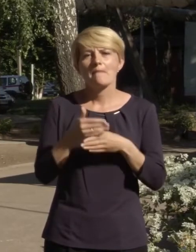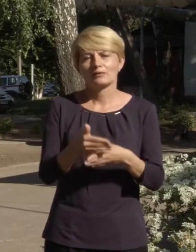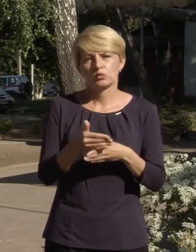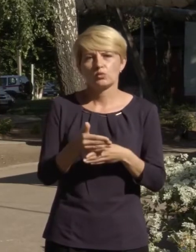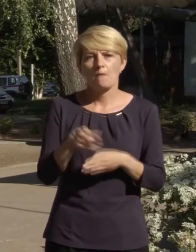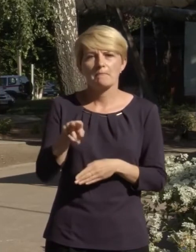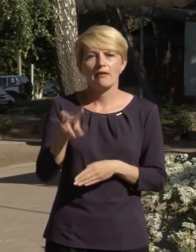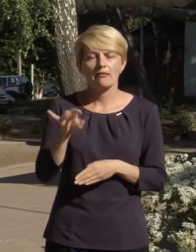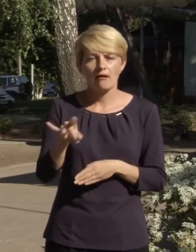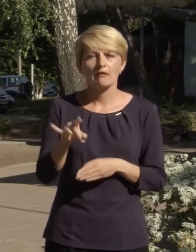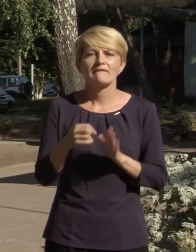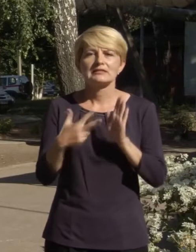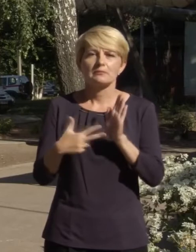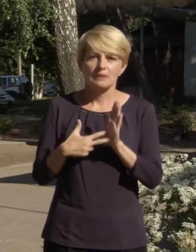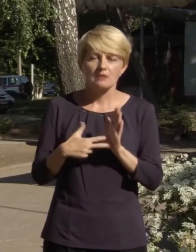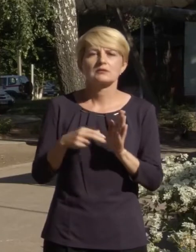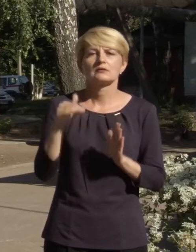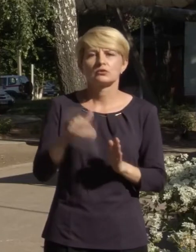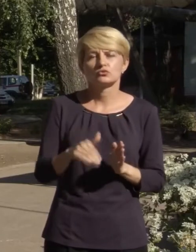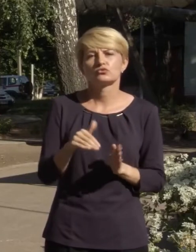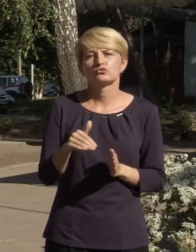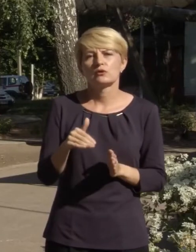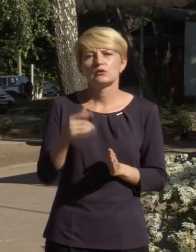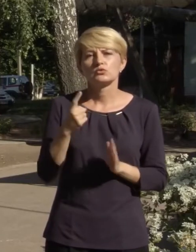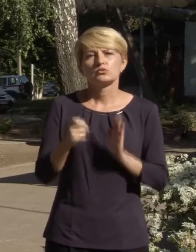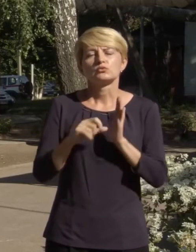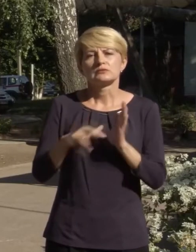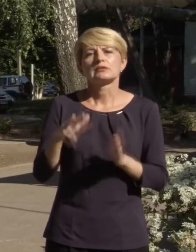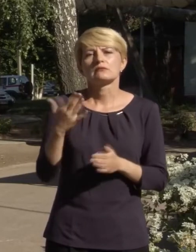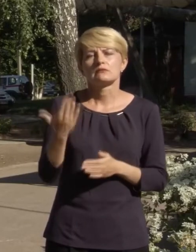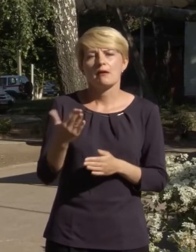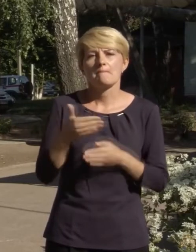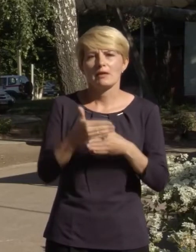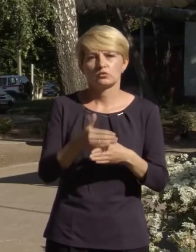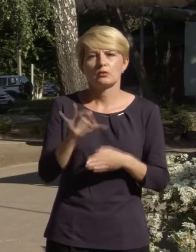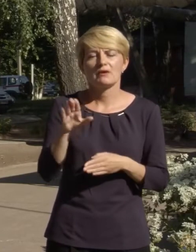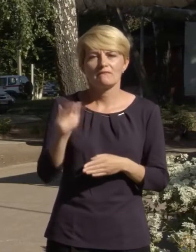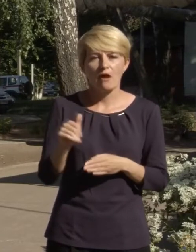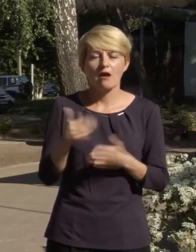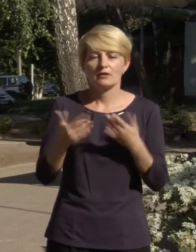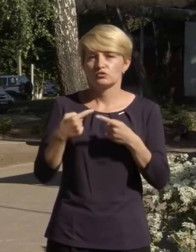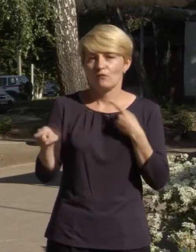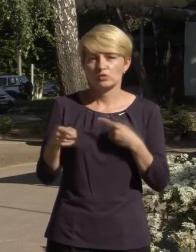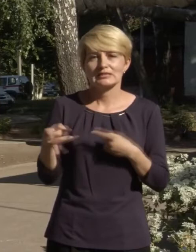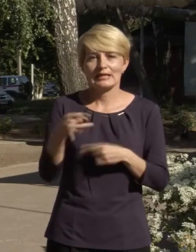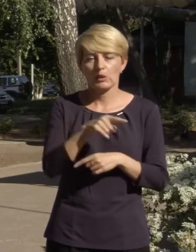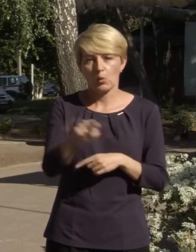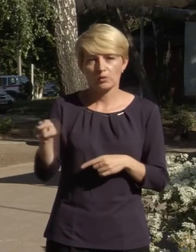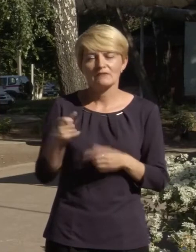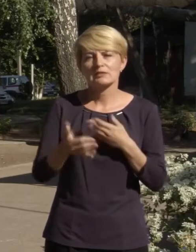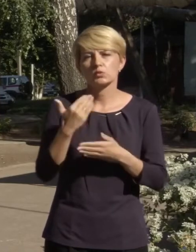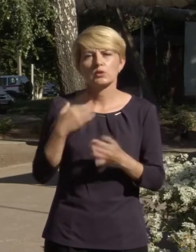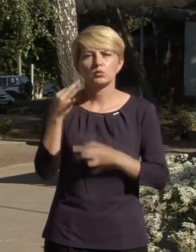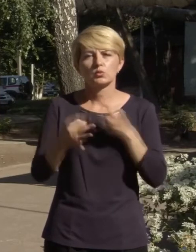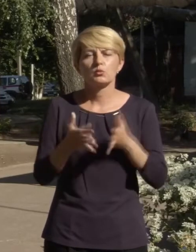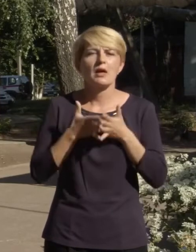ПЛР, а також 18 180 методом ІФА. Якщо говорити в розрізі регіонів, то за останню добу